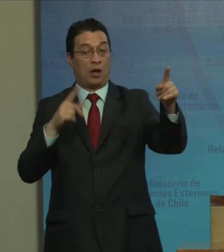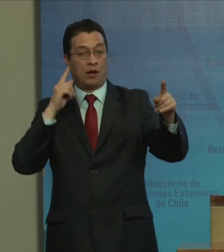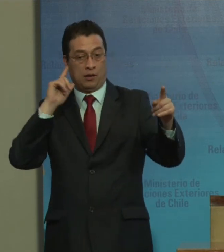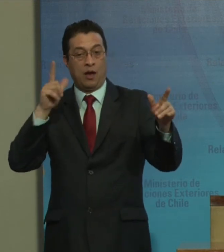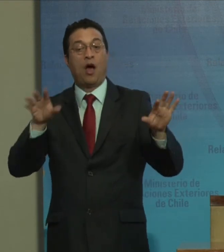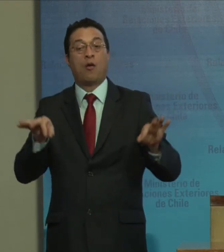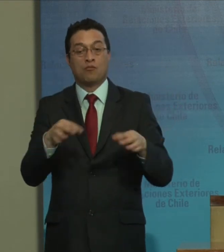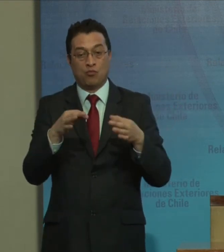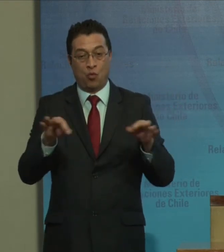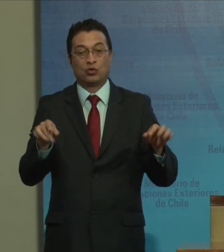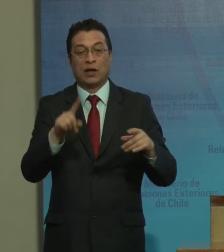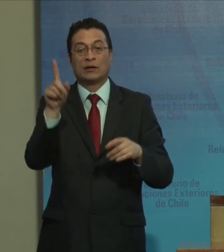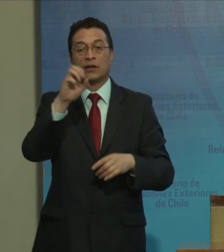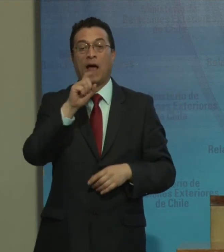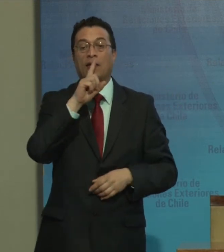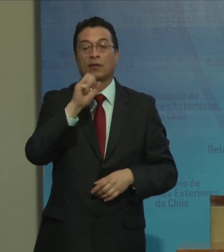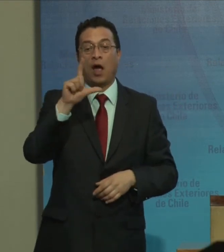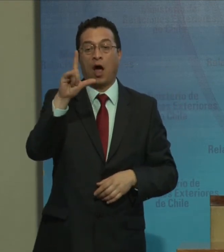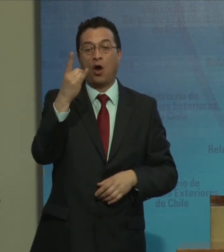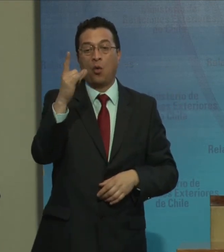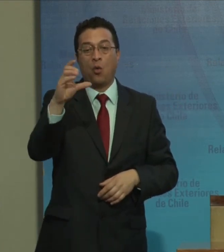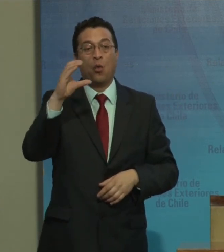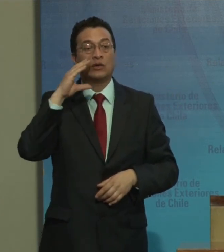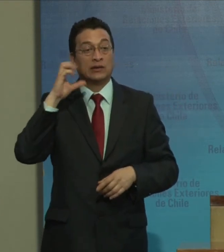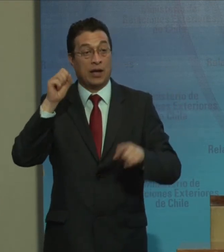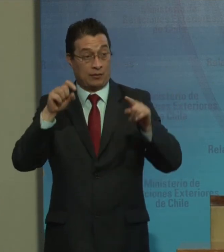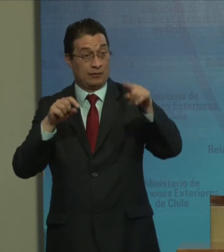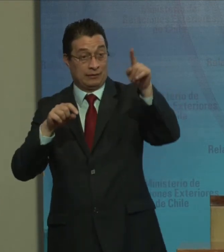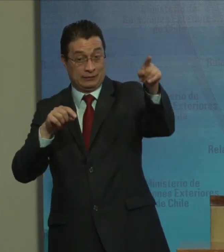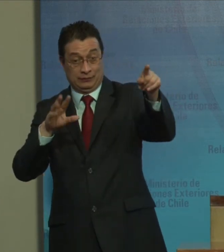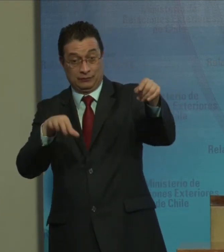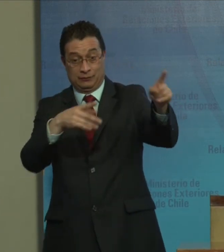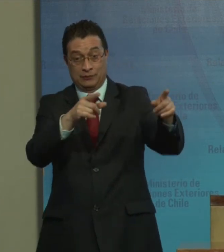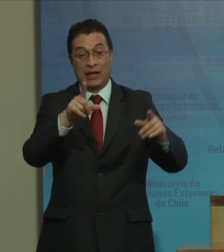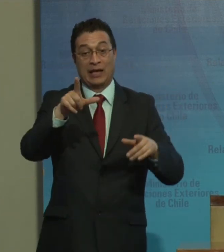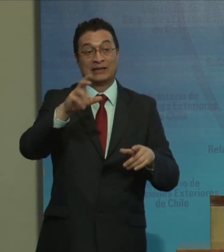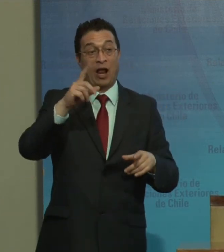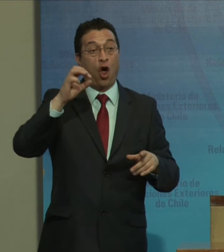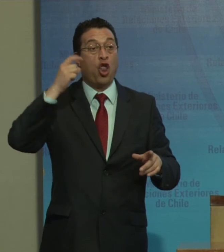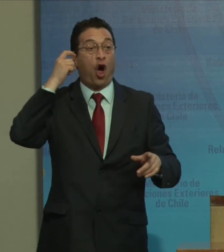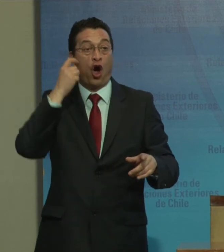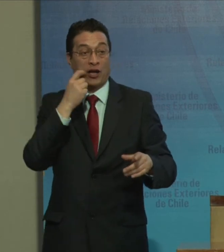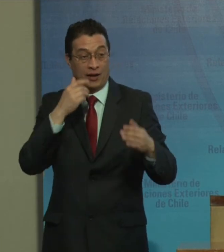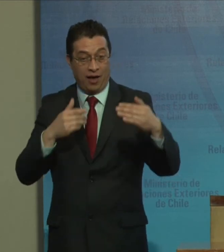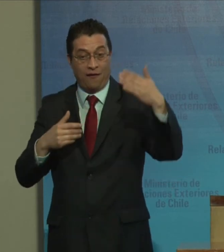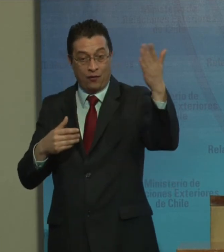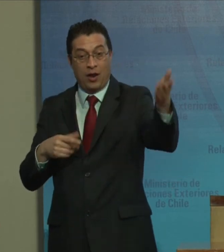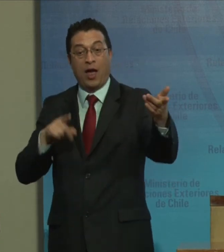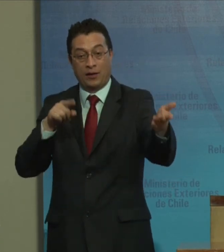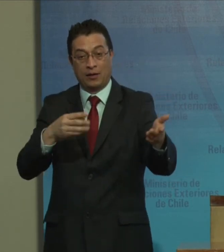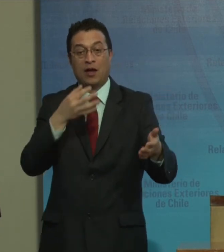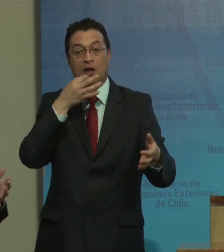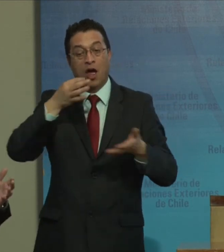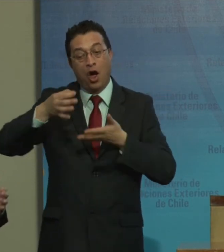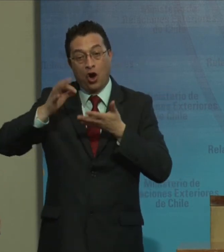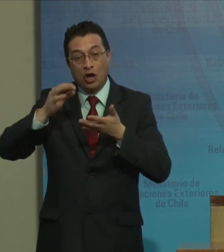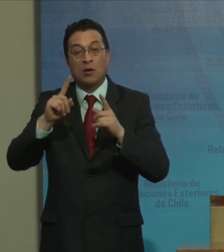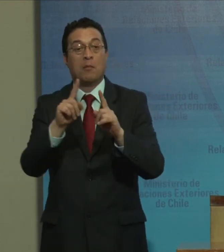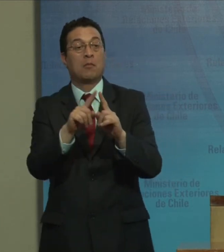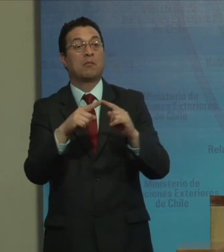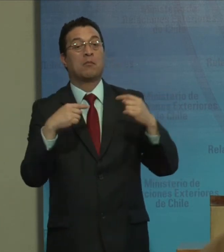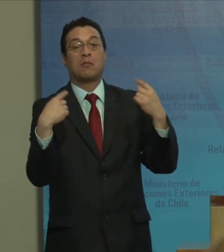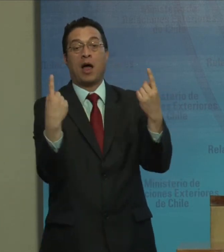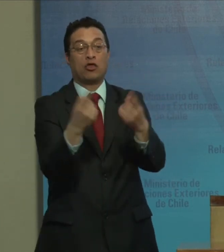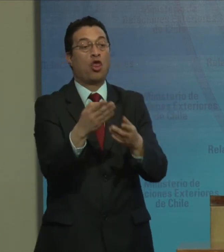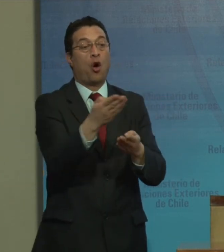grupo de Cámara Santa Lucía, que va a ser en el hall del Salón O'Higgins. Y el cóctel también está para todos